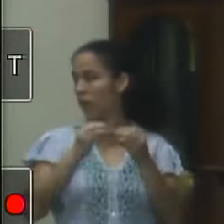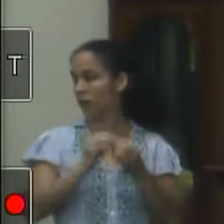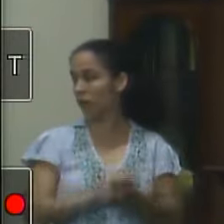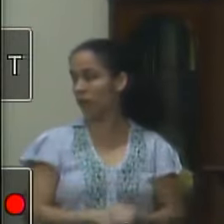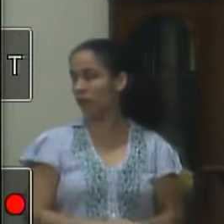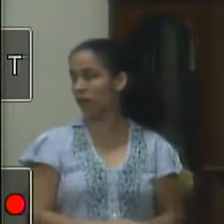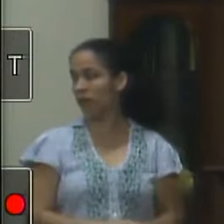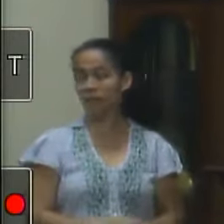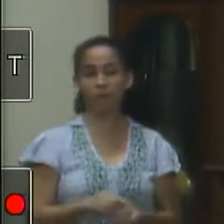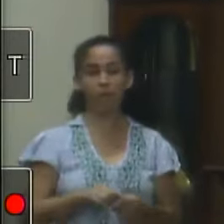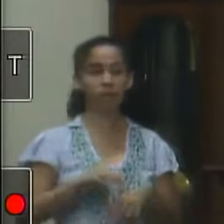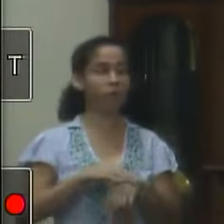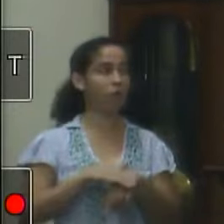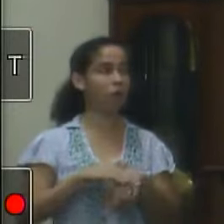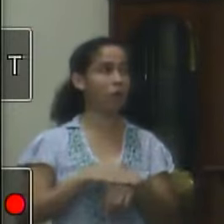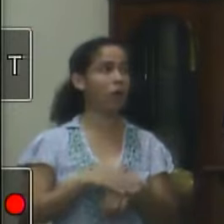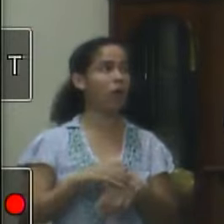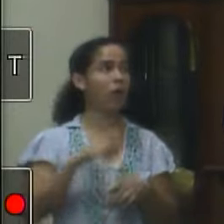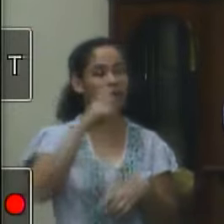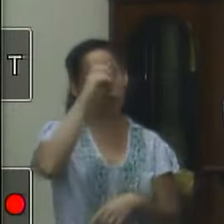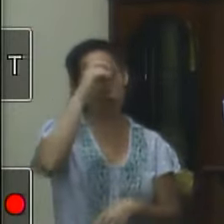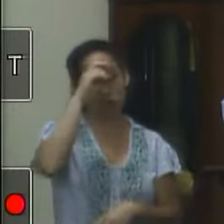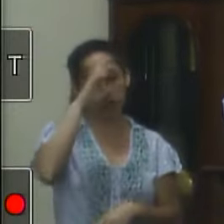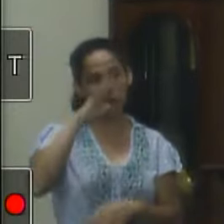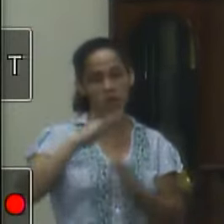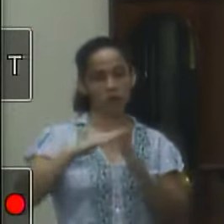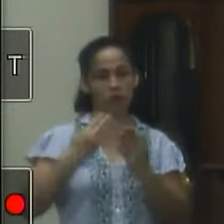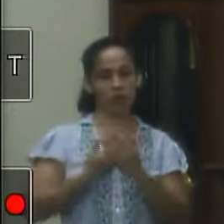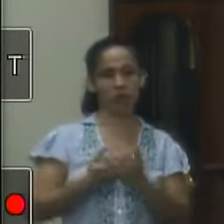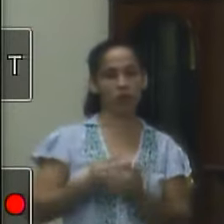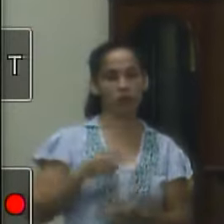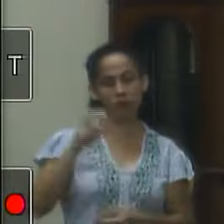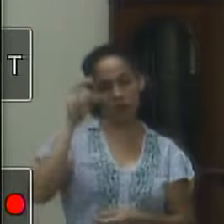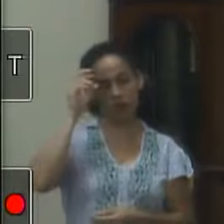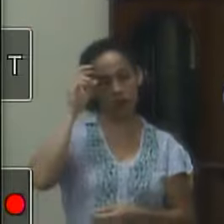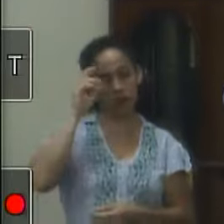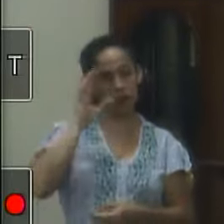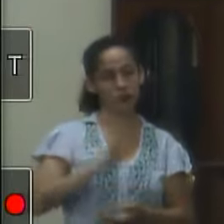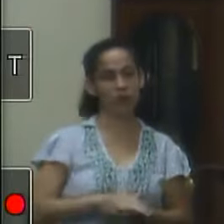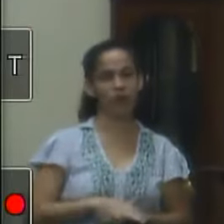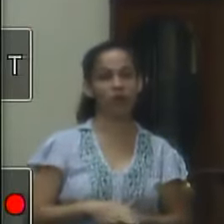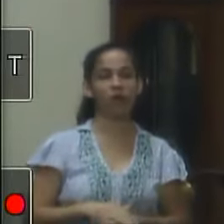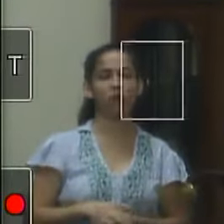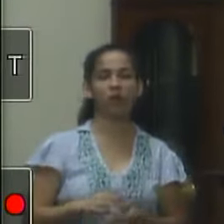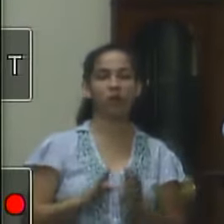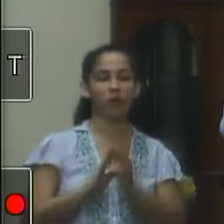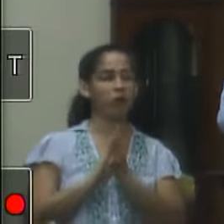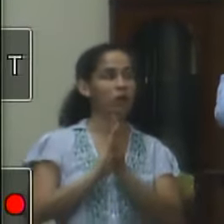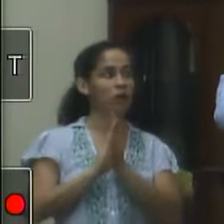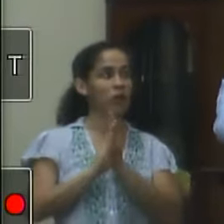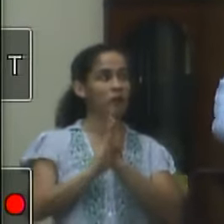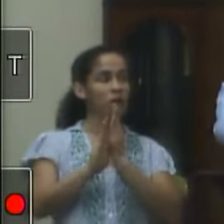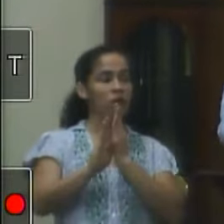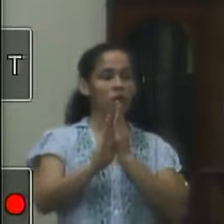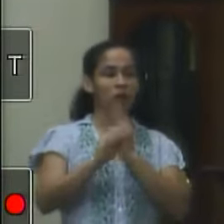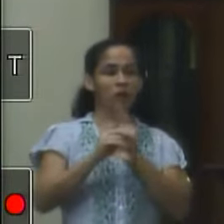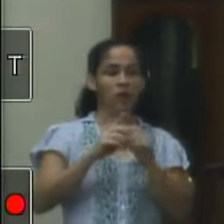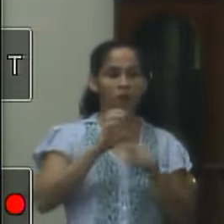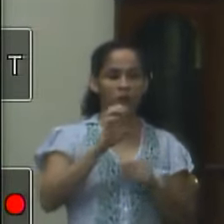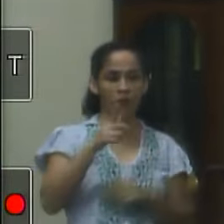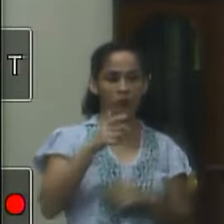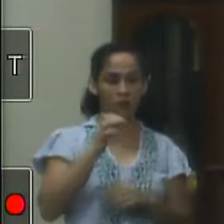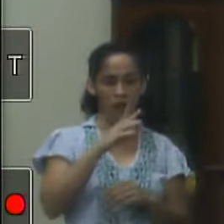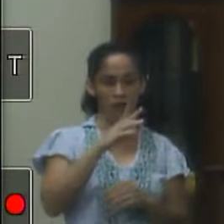também estivemos conversando no Hospital Escola essa semana na segunda-feira sobre a questão das filas questão de exames de